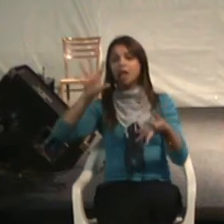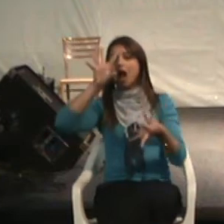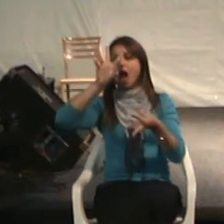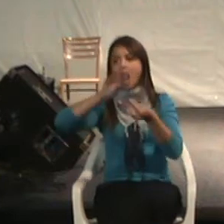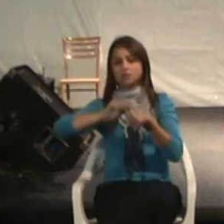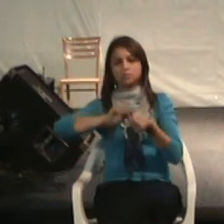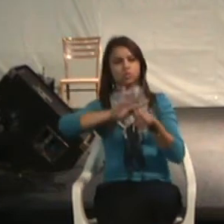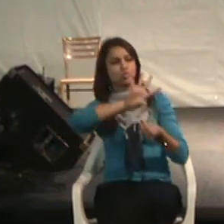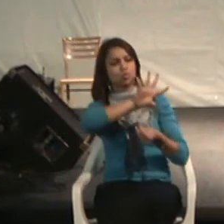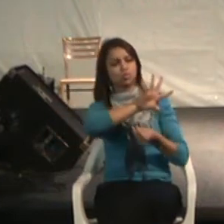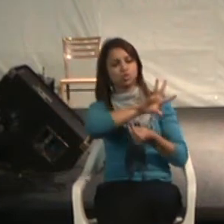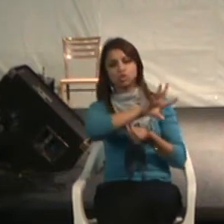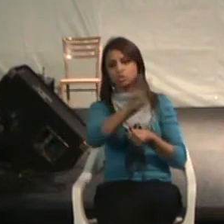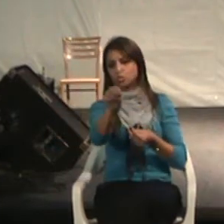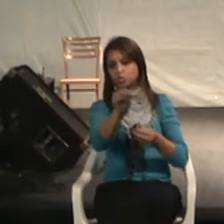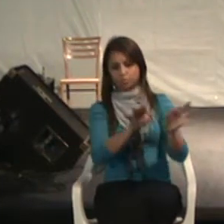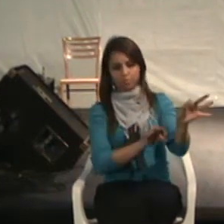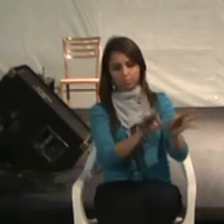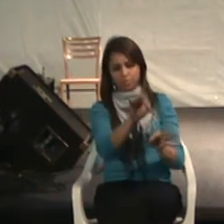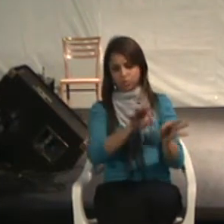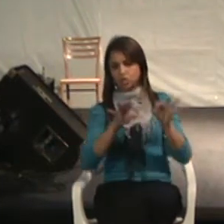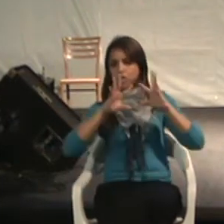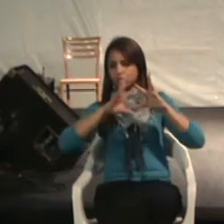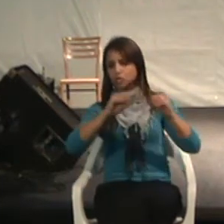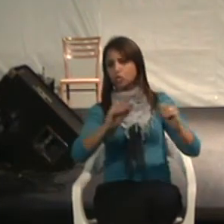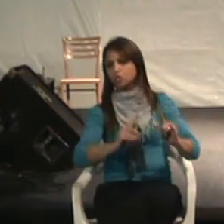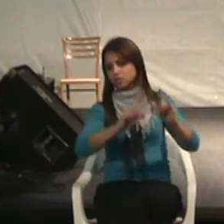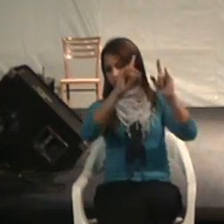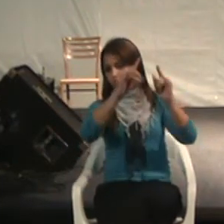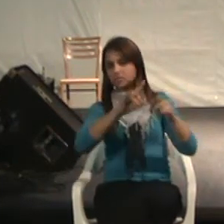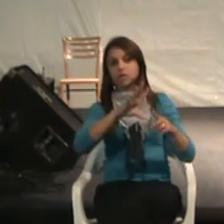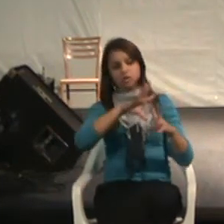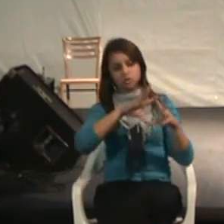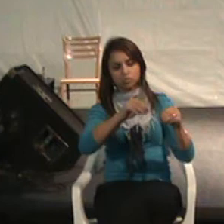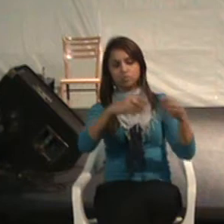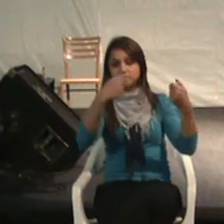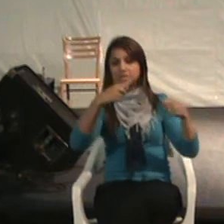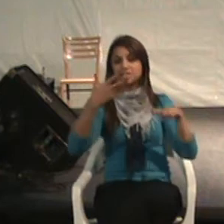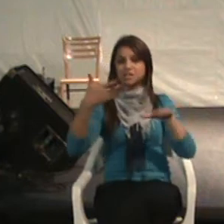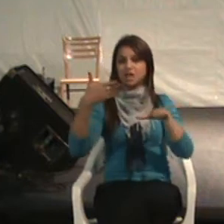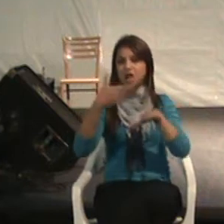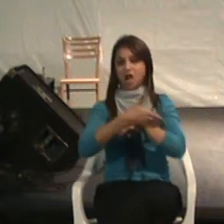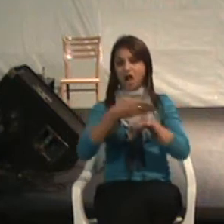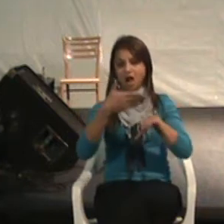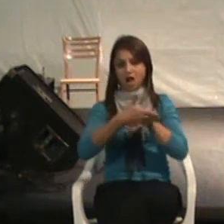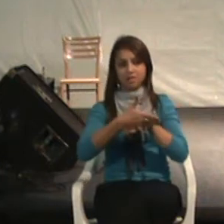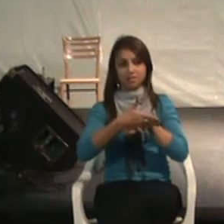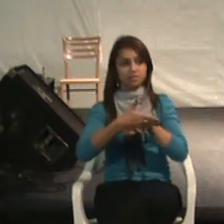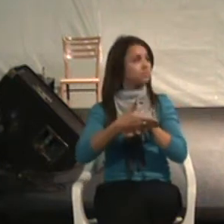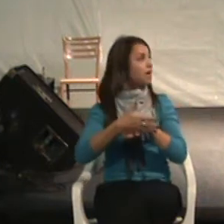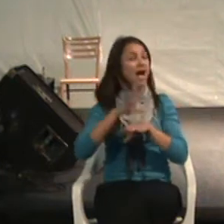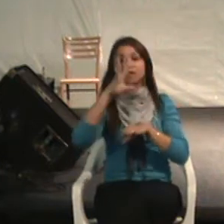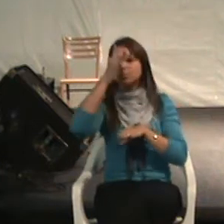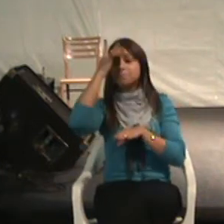todo projeto, toda edificação tem que ser acessível a todos, todas